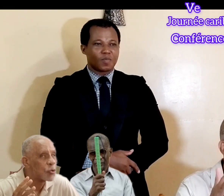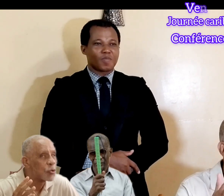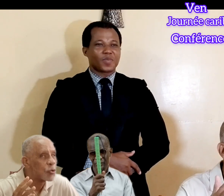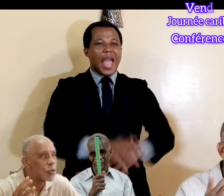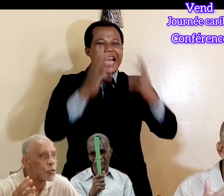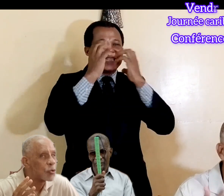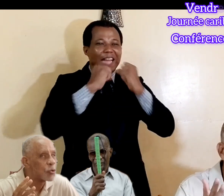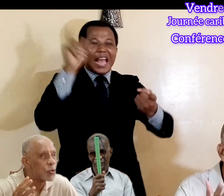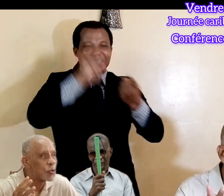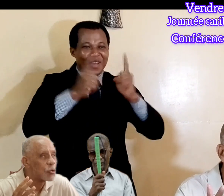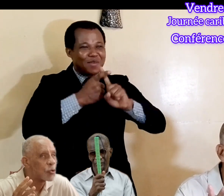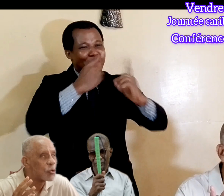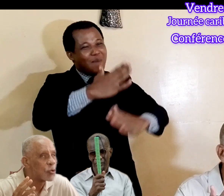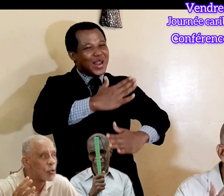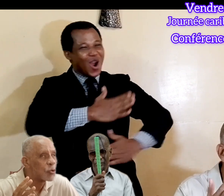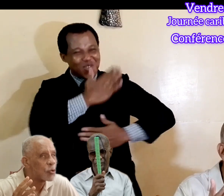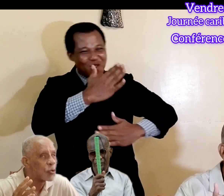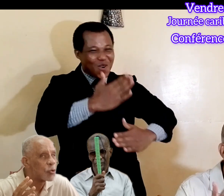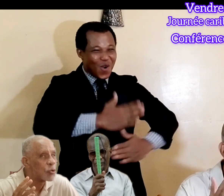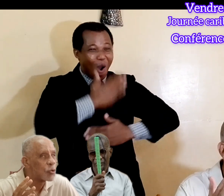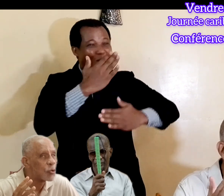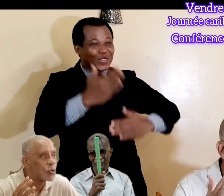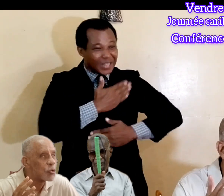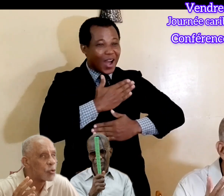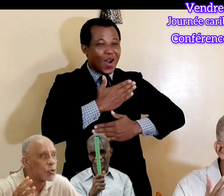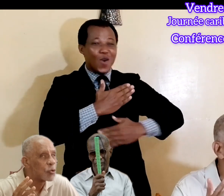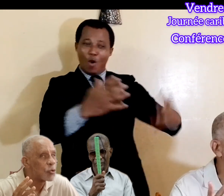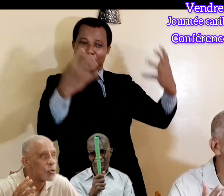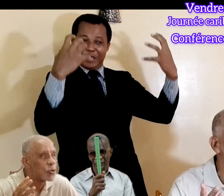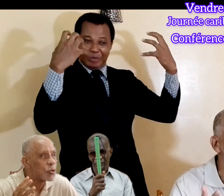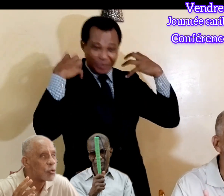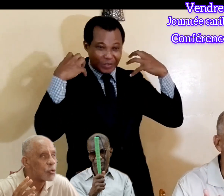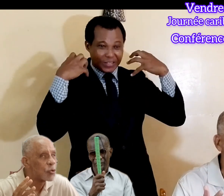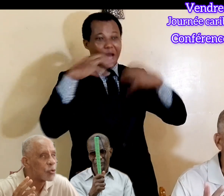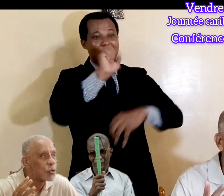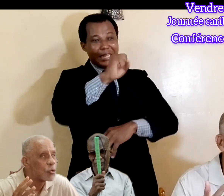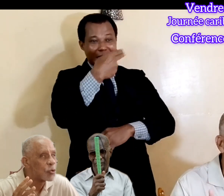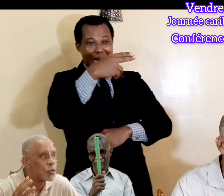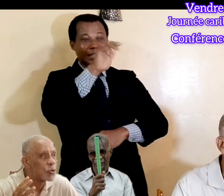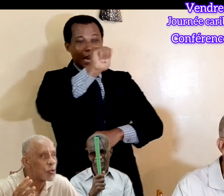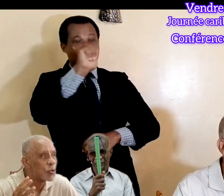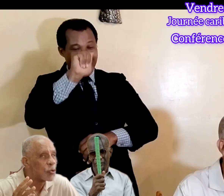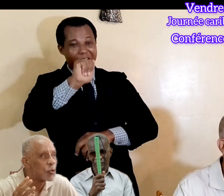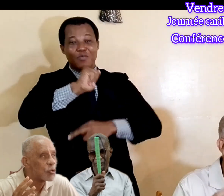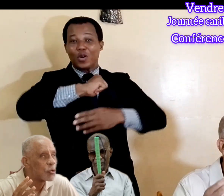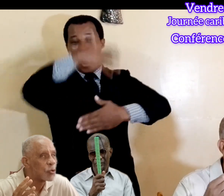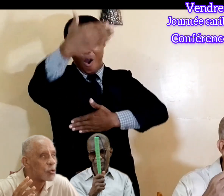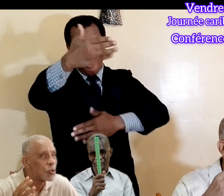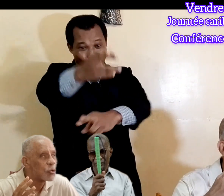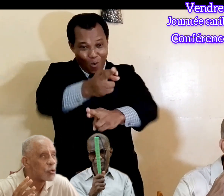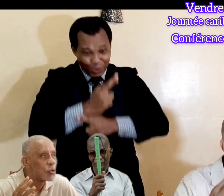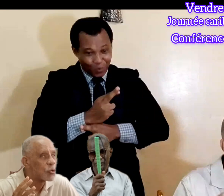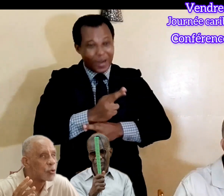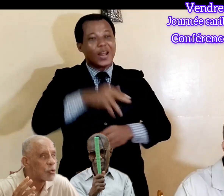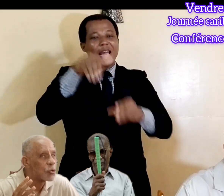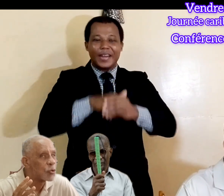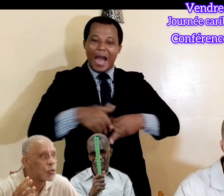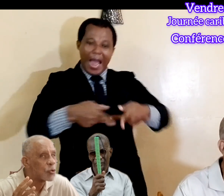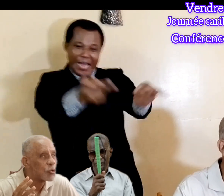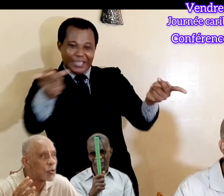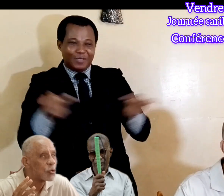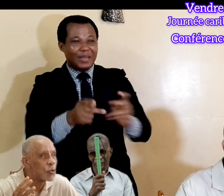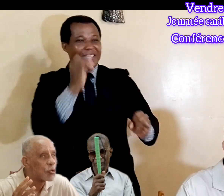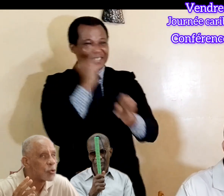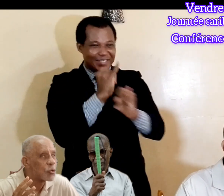Mes chers amis, son plaisir, en tant que coordonnateur de Pico Chenecola, vous'accueillez dans les locaux de l